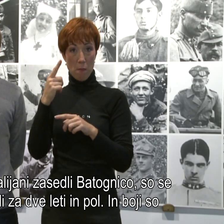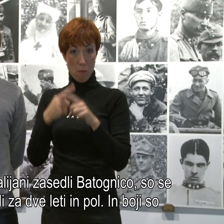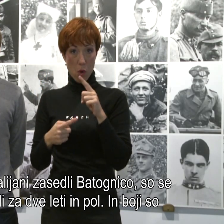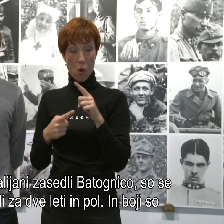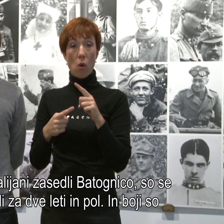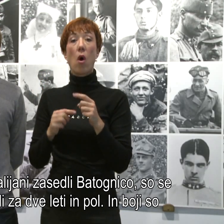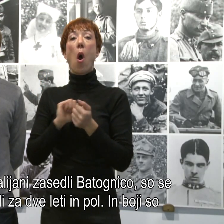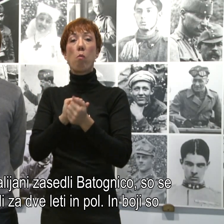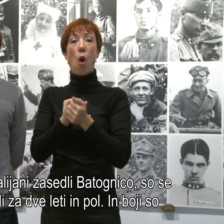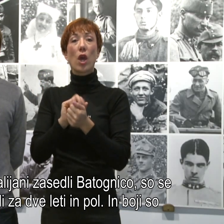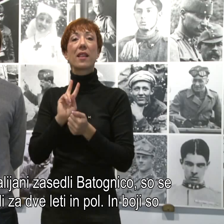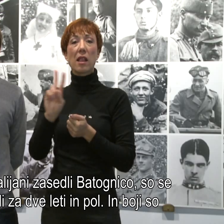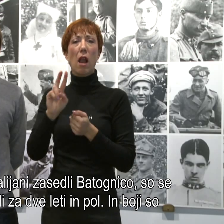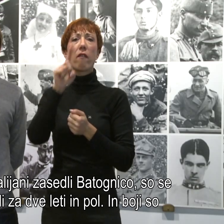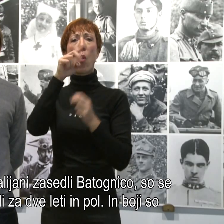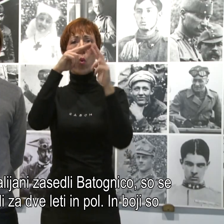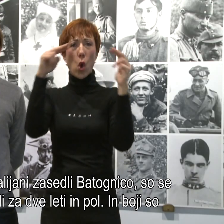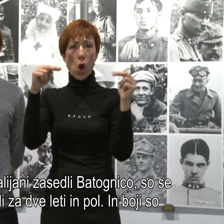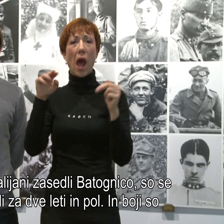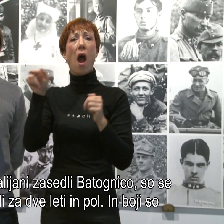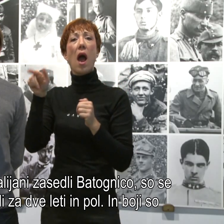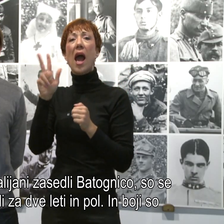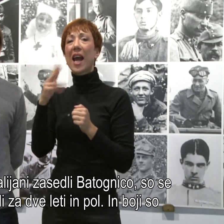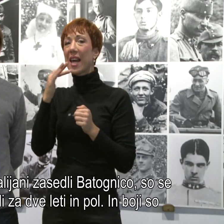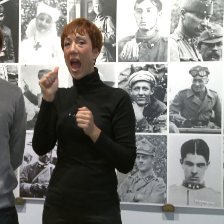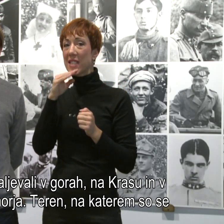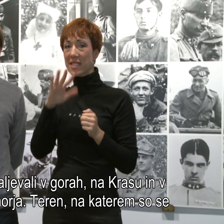se nadaljevali v gorah, na krasu in v bližini morja.